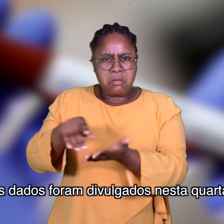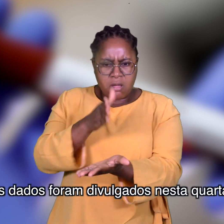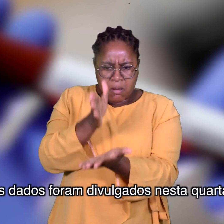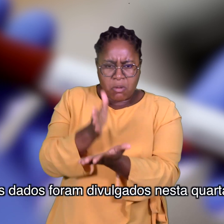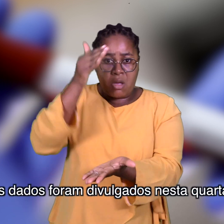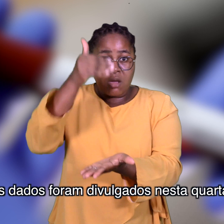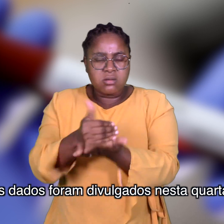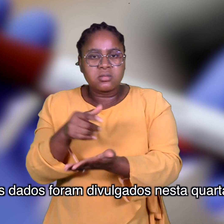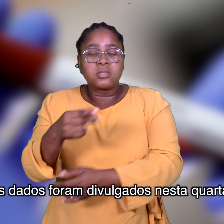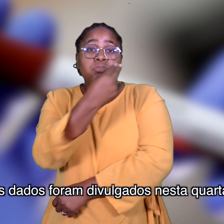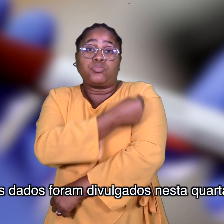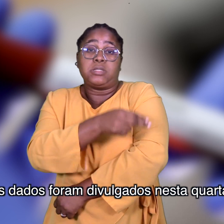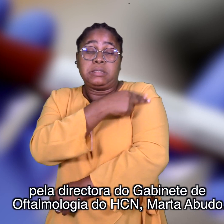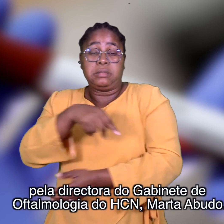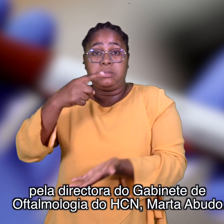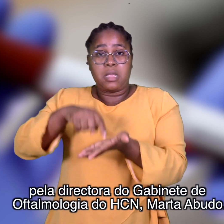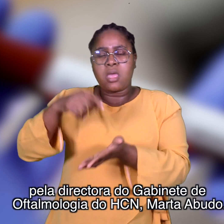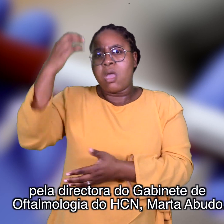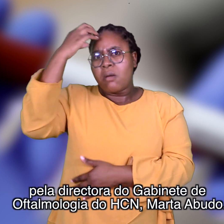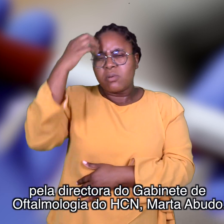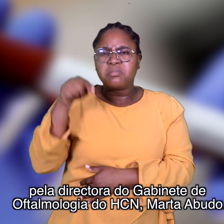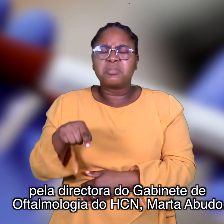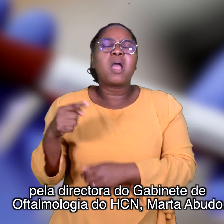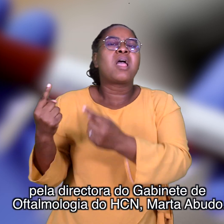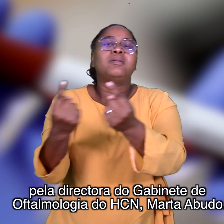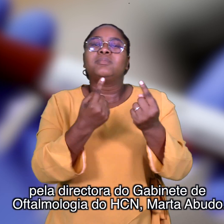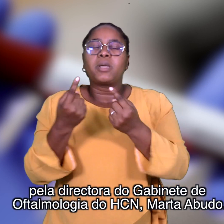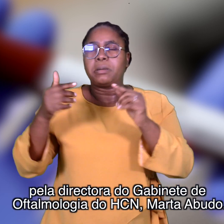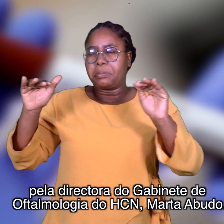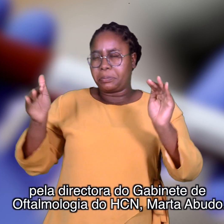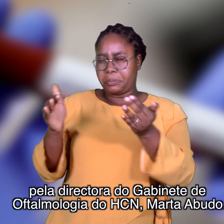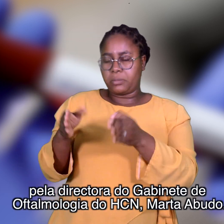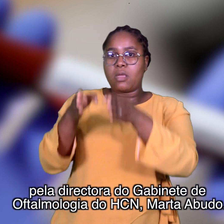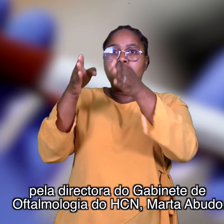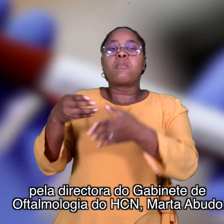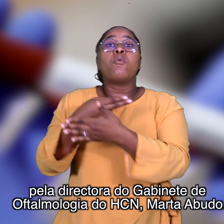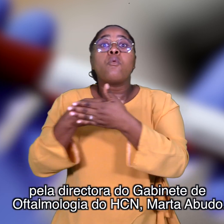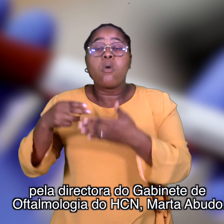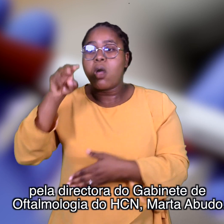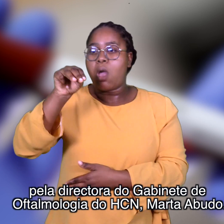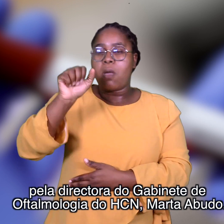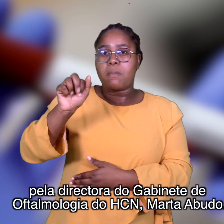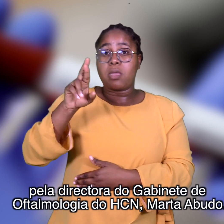divulgados nesta quarta-feira pela Diretora do Gabinete de Oftalmologia do HCN, Marta Abudo.